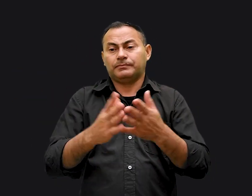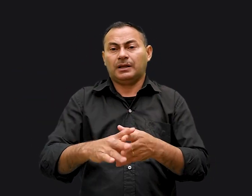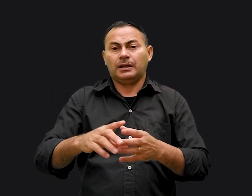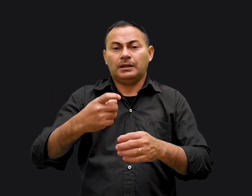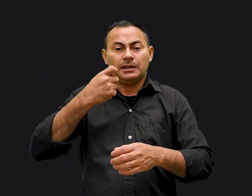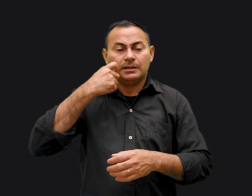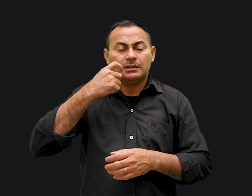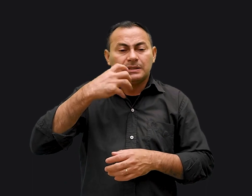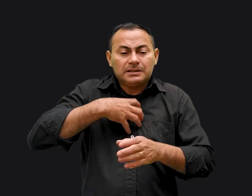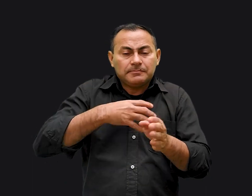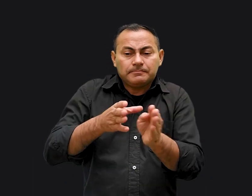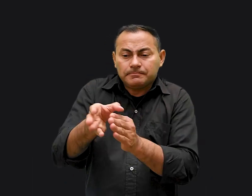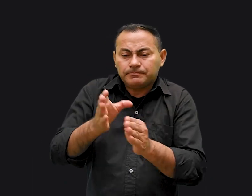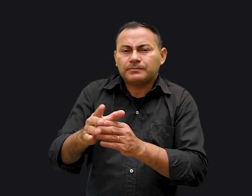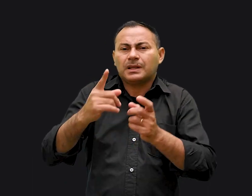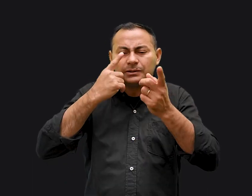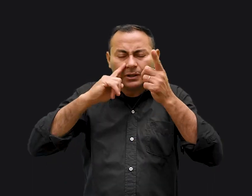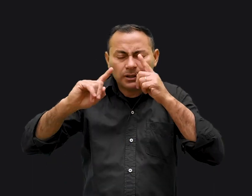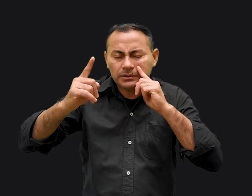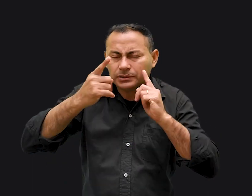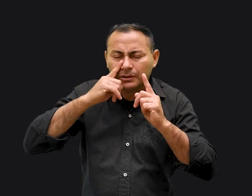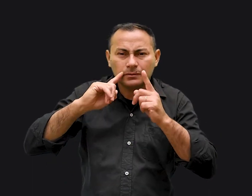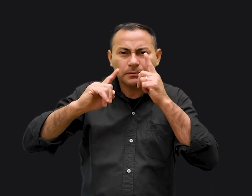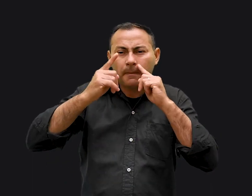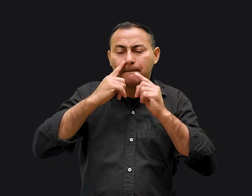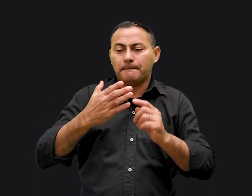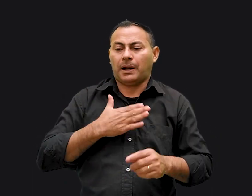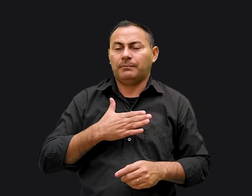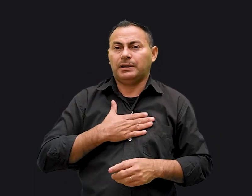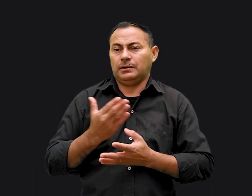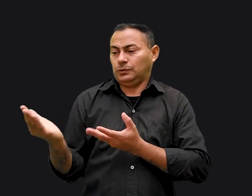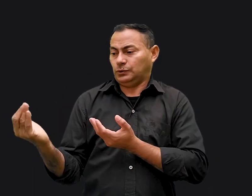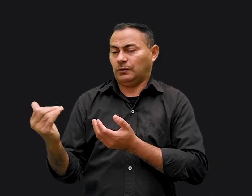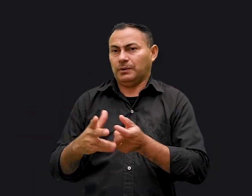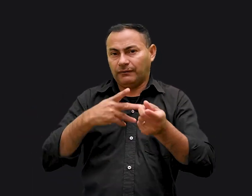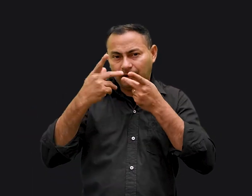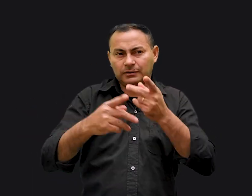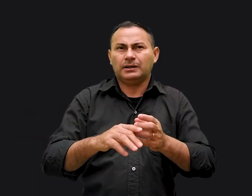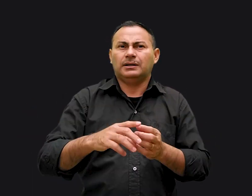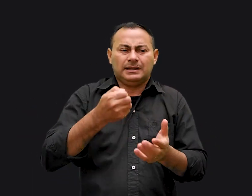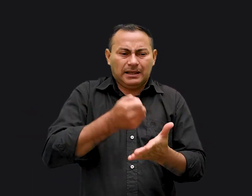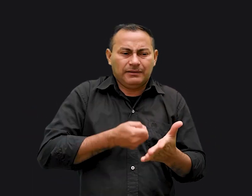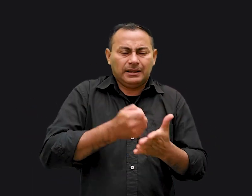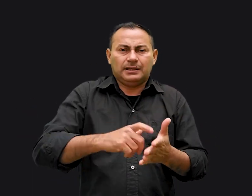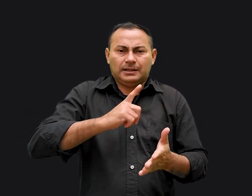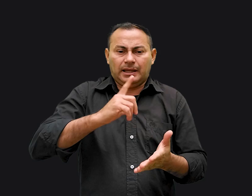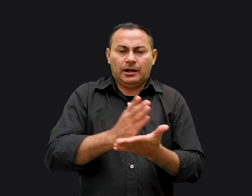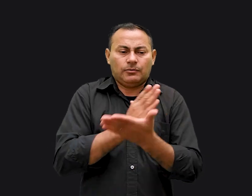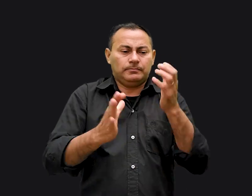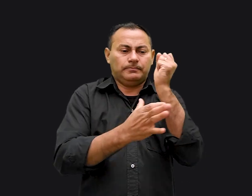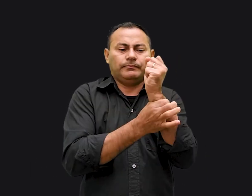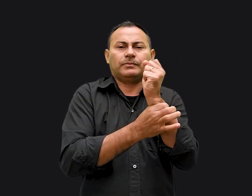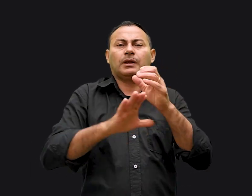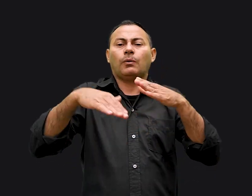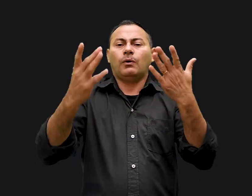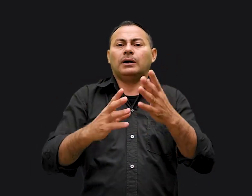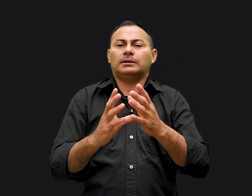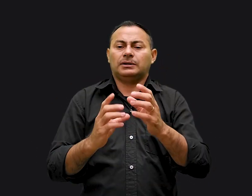naquela sessão de aconselhamento chorando e choramingando para mim aquele rapaz disse Deveria existir alguma garantia quando estamos nos